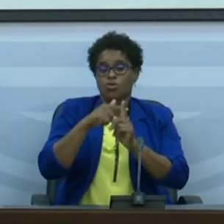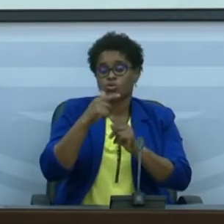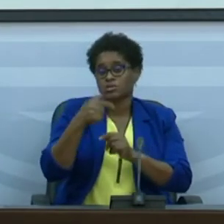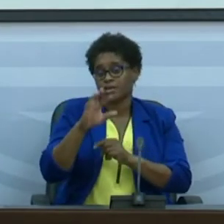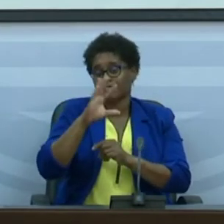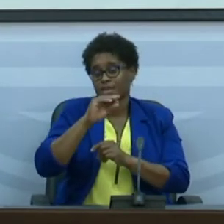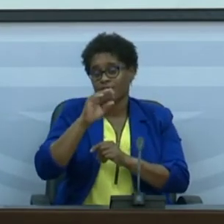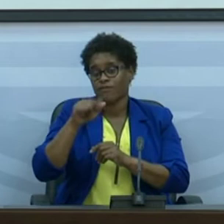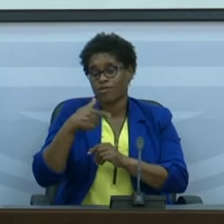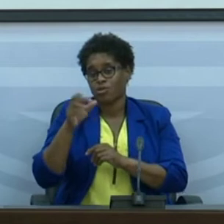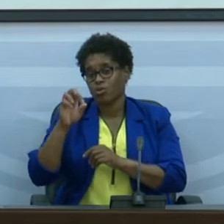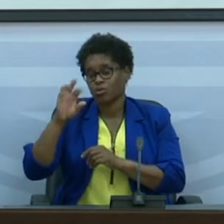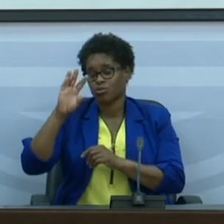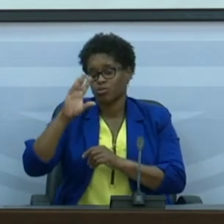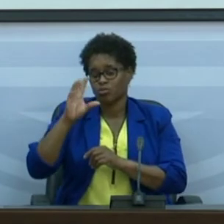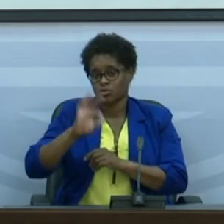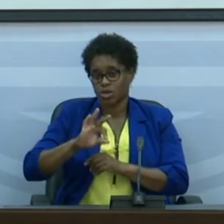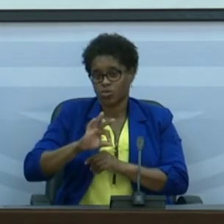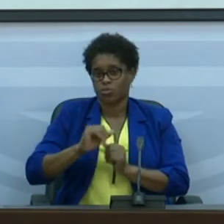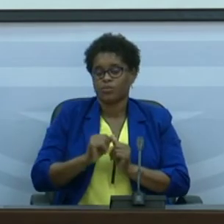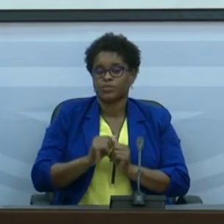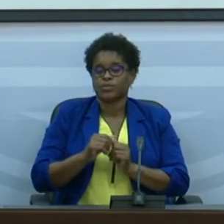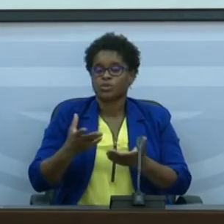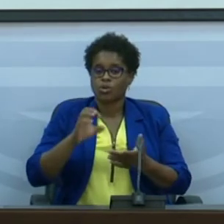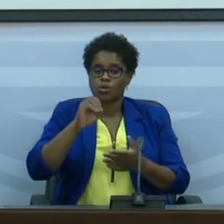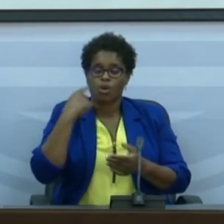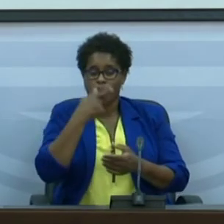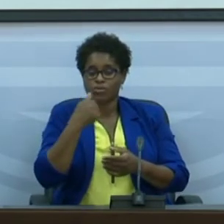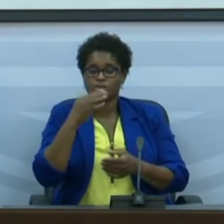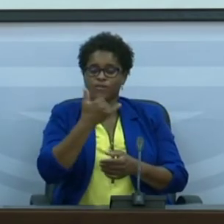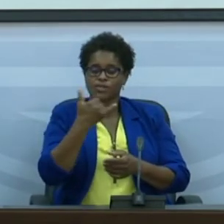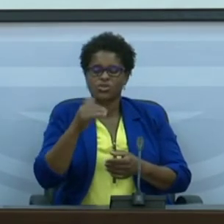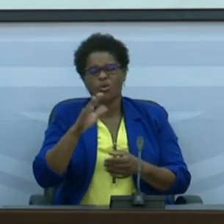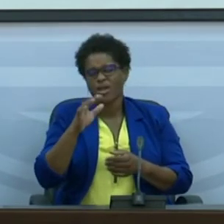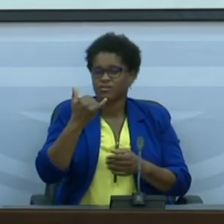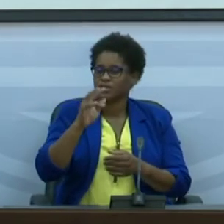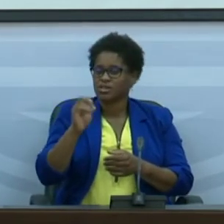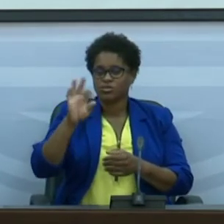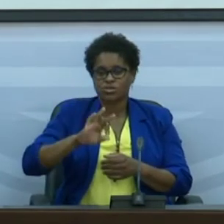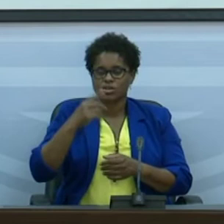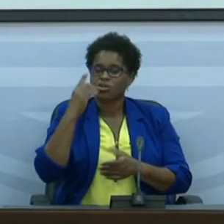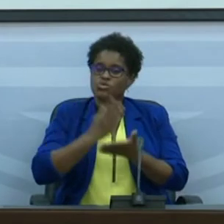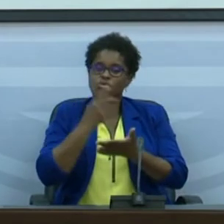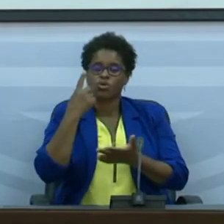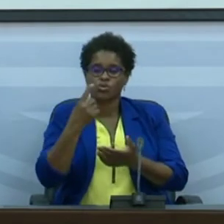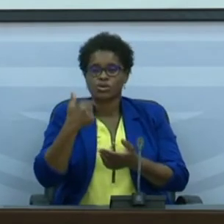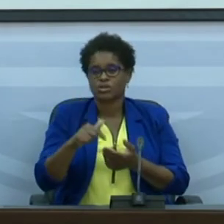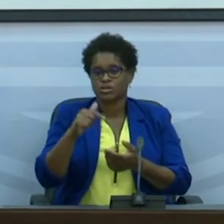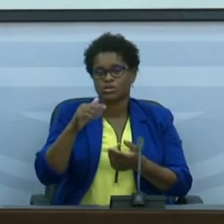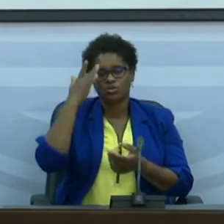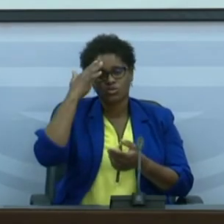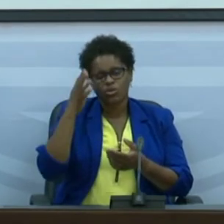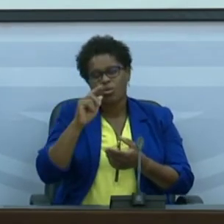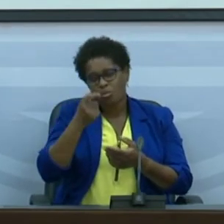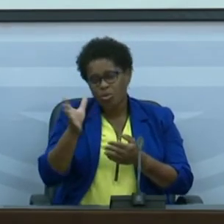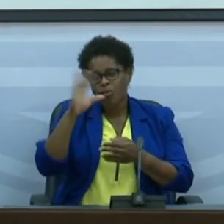,8%, portanto, órgãos têm 22%, quase 23%, é o único conselho que tem uma taxa um pouco mais